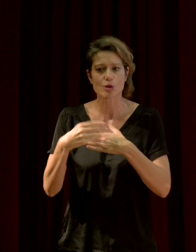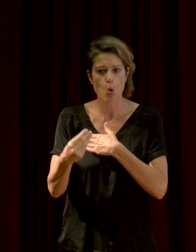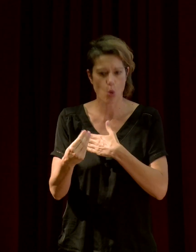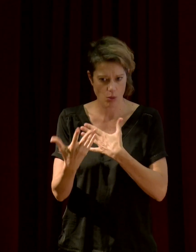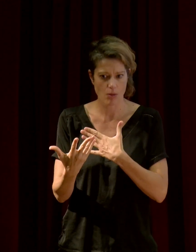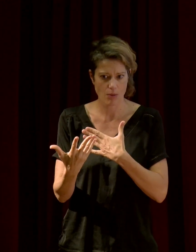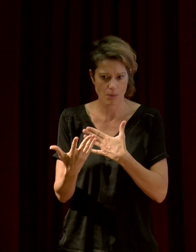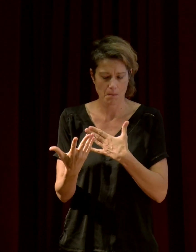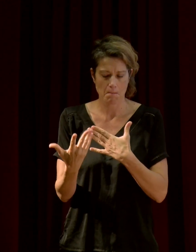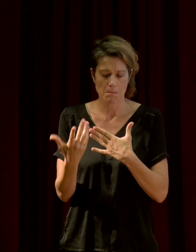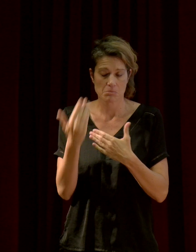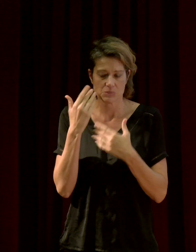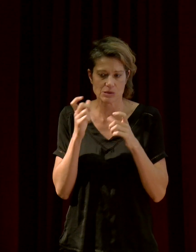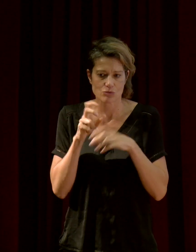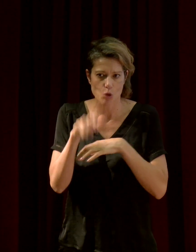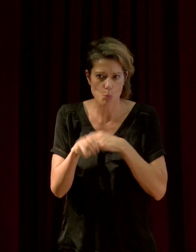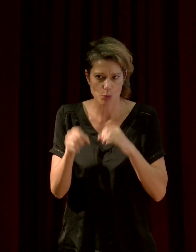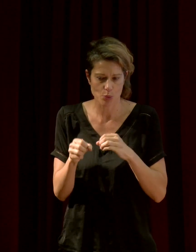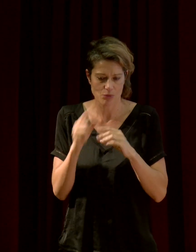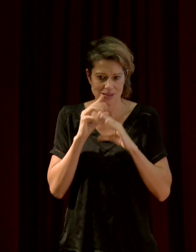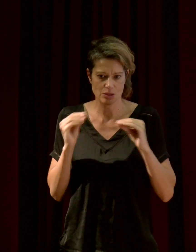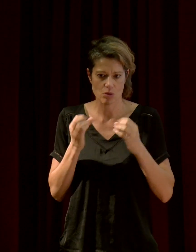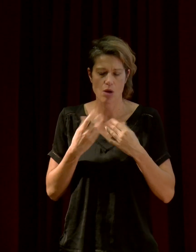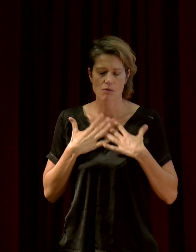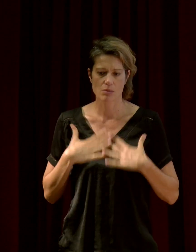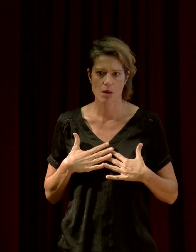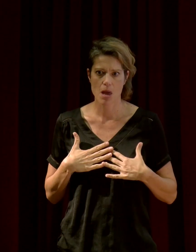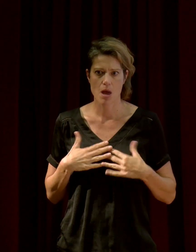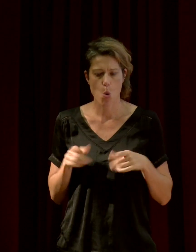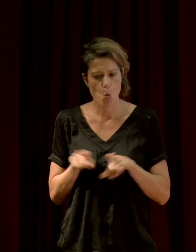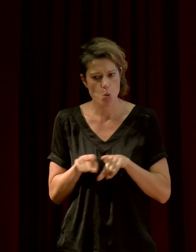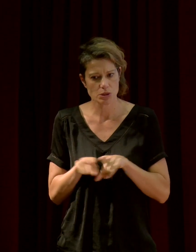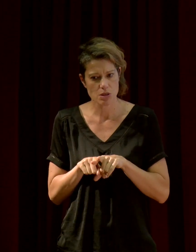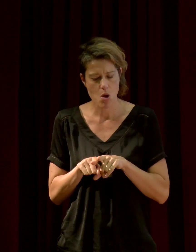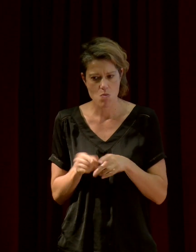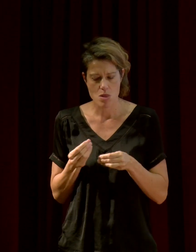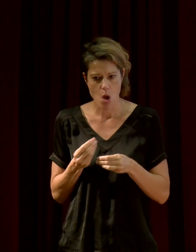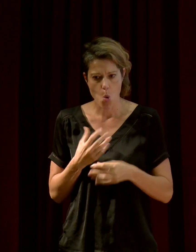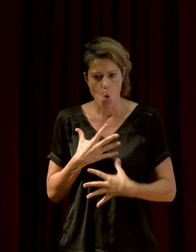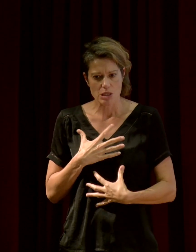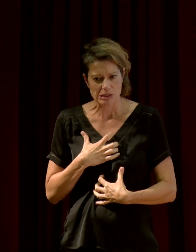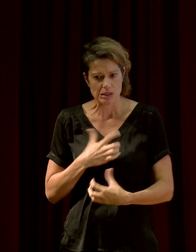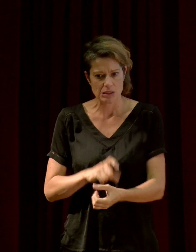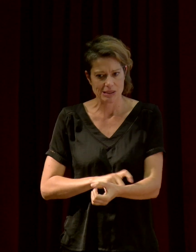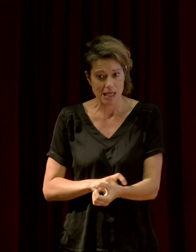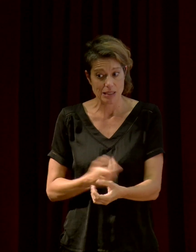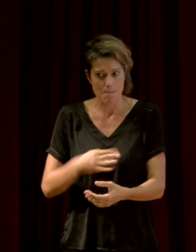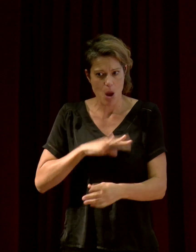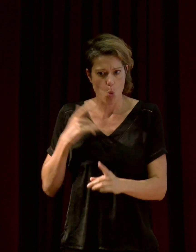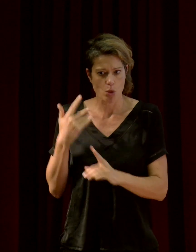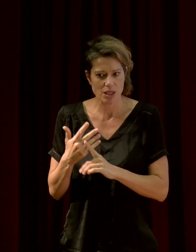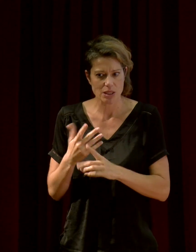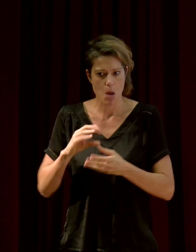on avait accès, et puis il était hyper stressant, puisqu'il révélait un grave problème. Donc il peut être